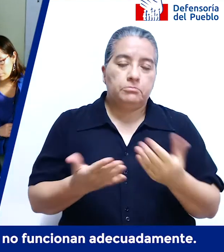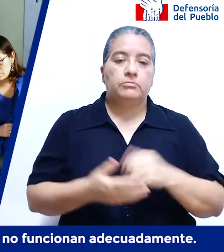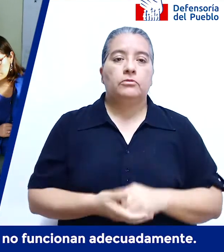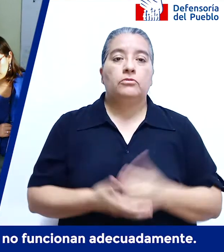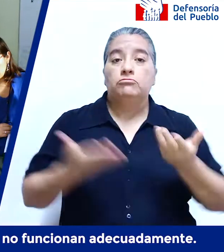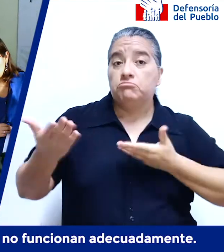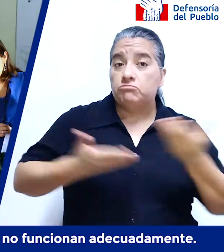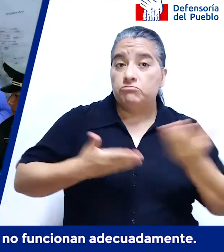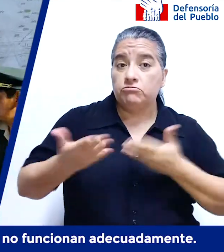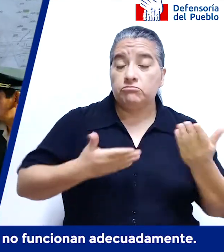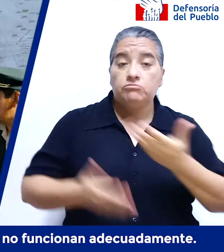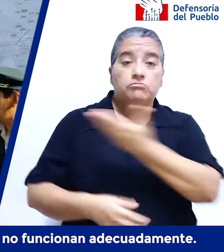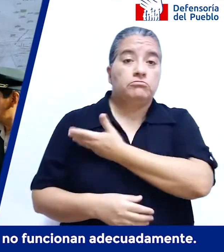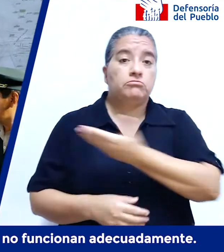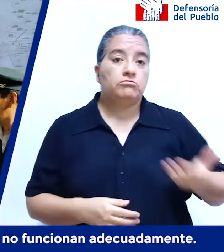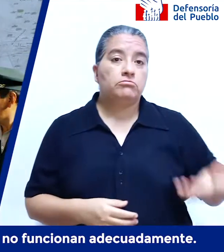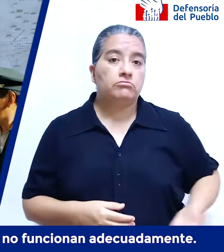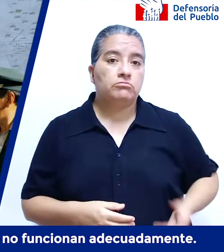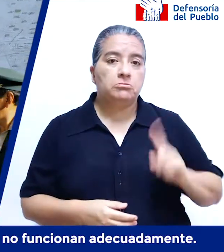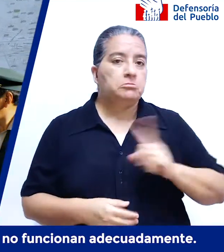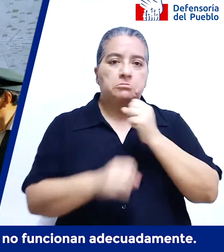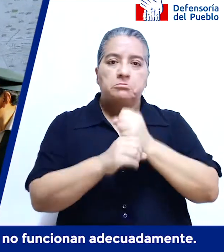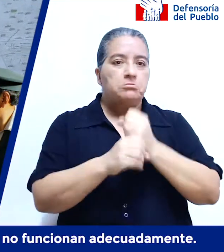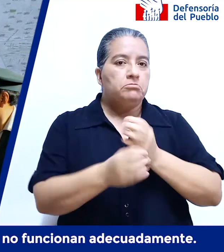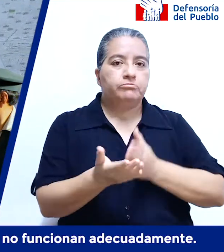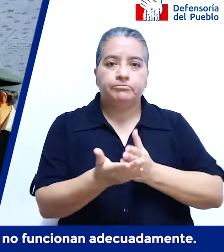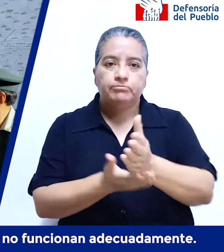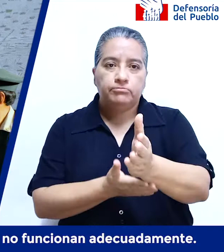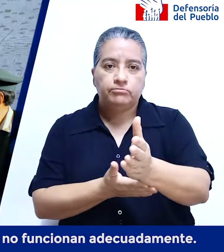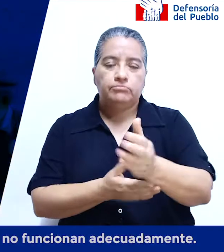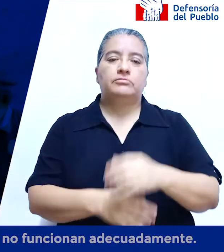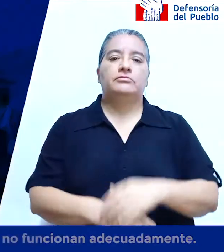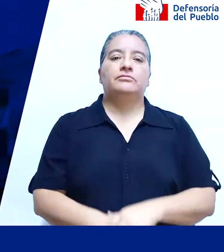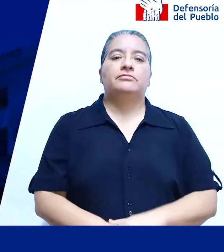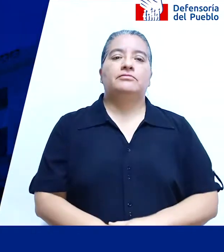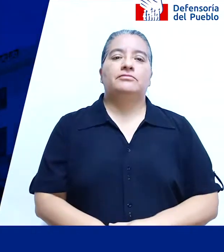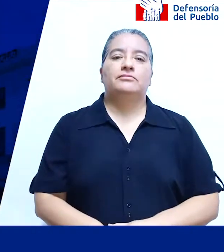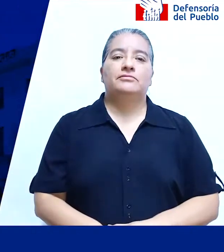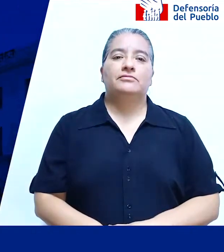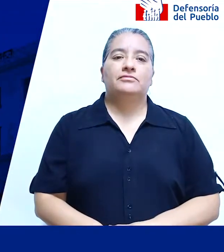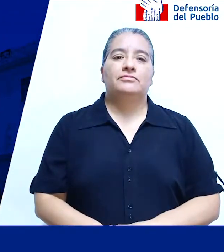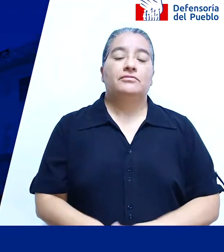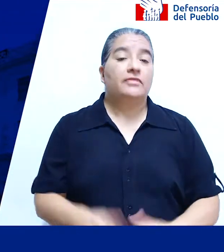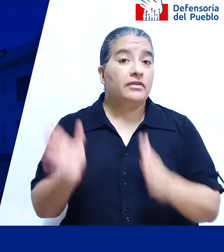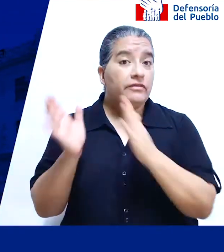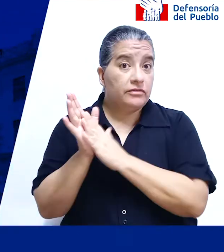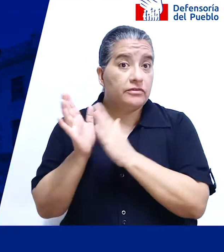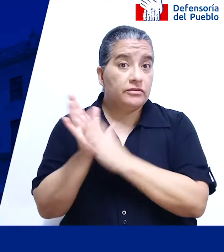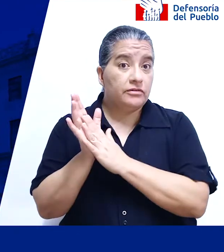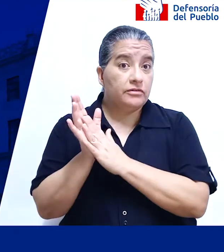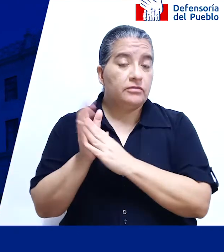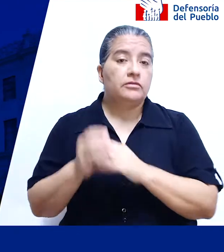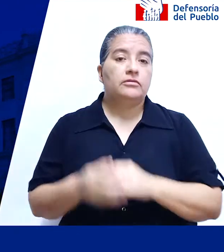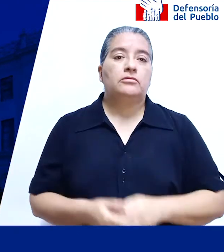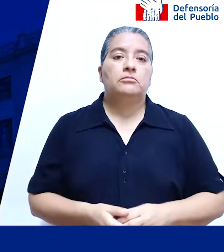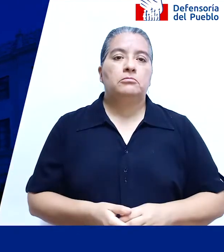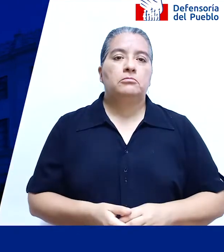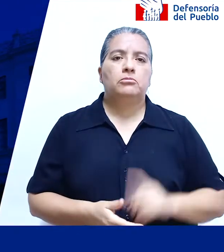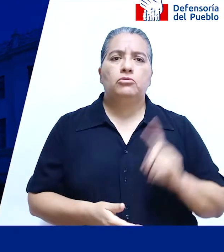públicos no funcionan adecuadamente. La Defensoría del Pueblo no depende del gobierno